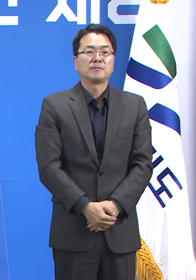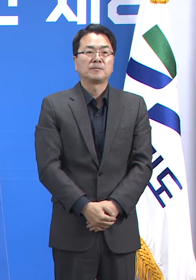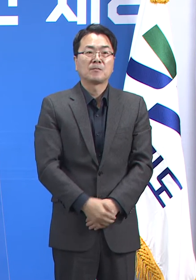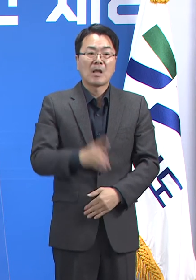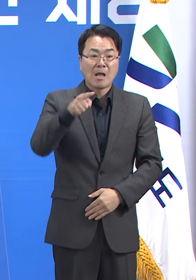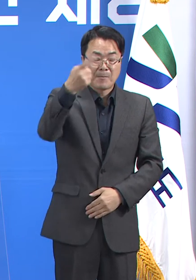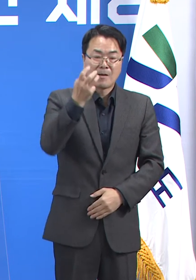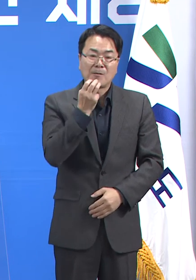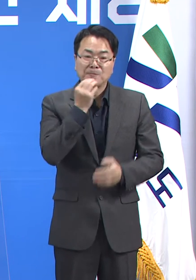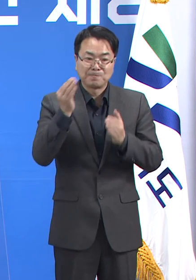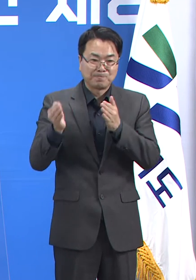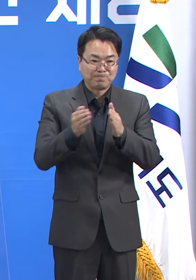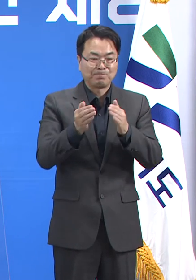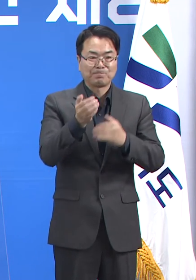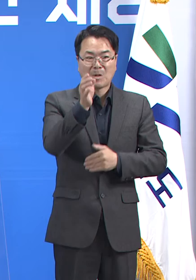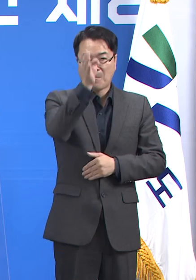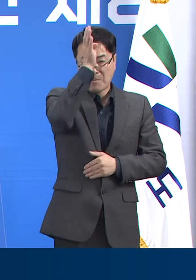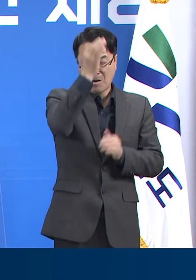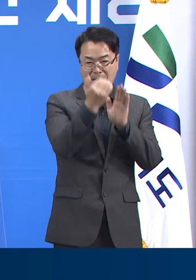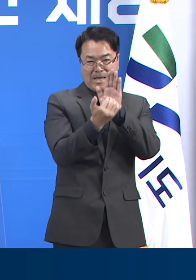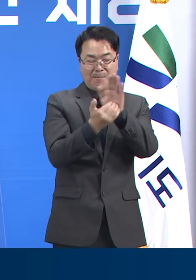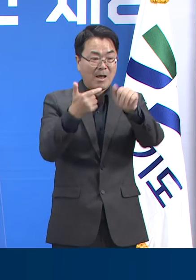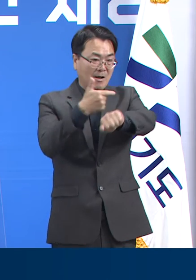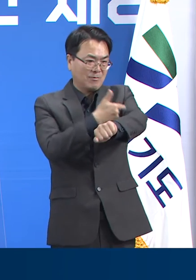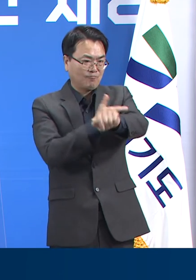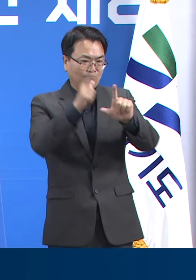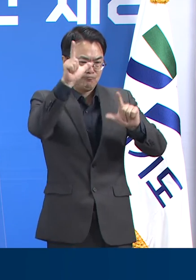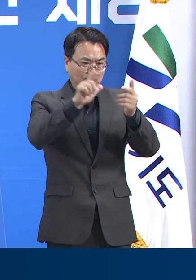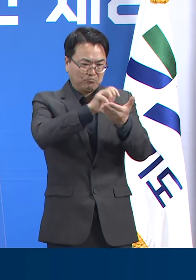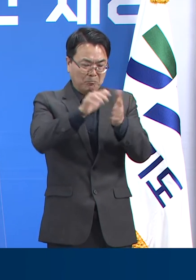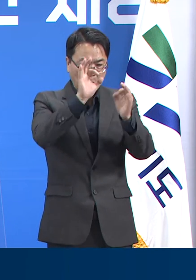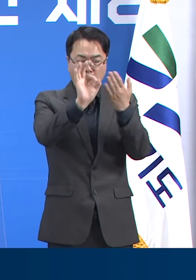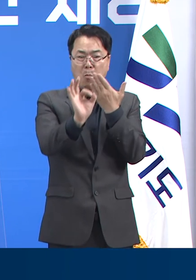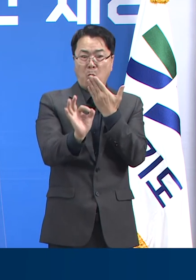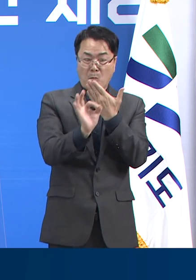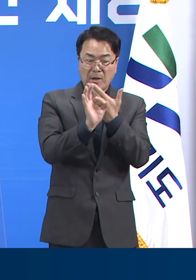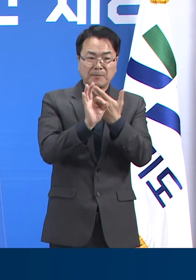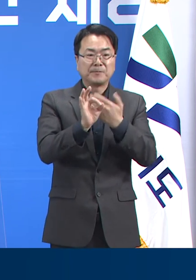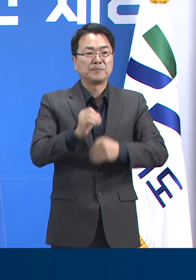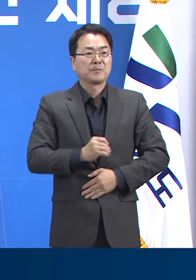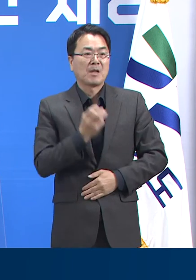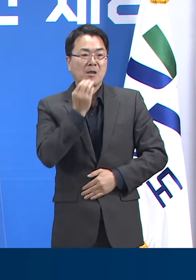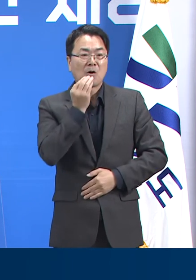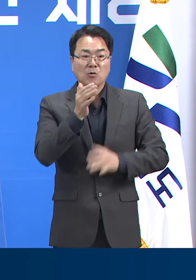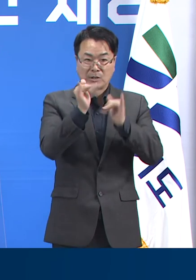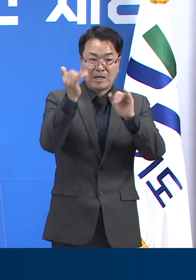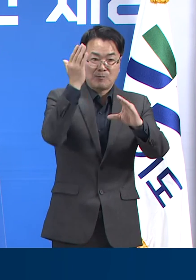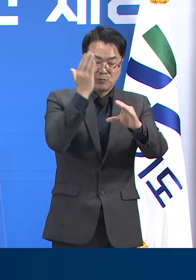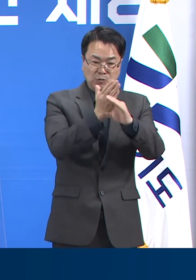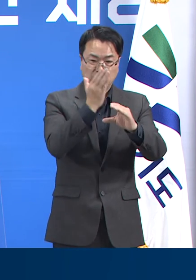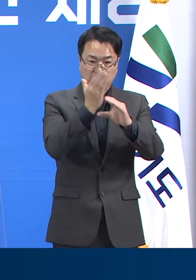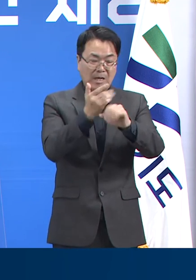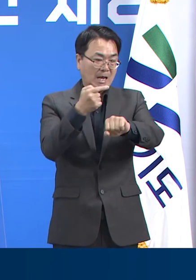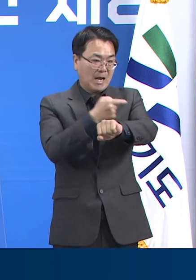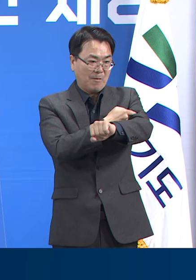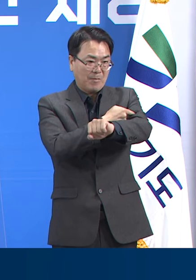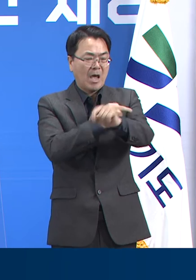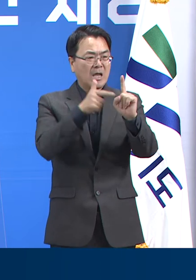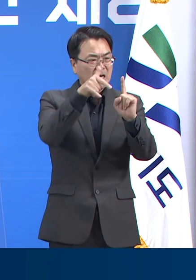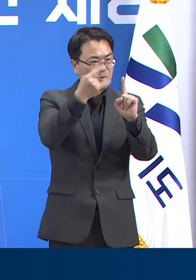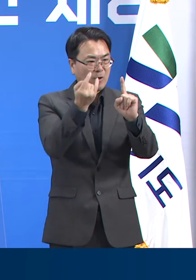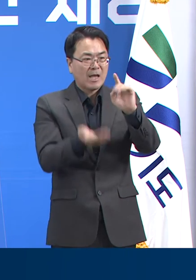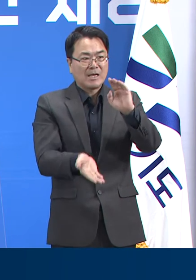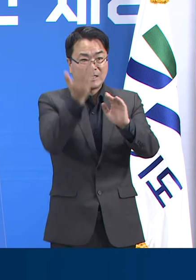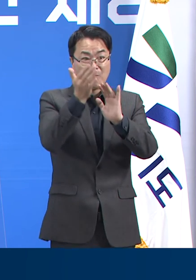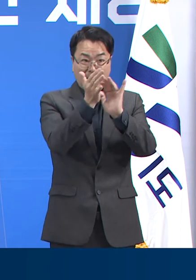다음은 경기도 코로나19 예방접종 현황입니다. 10월 18일 18시 기준 경기도 민 가운데 코로나19 예방접종을 1회 이상